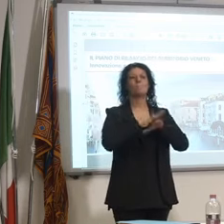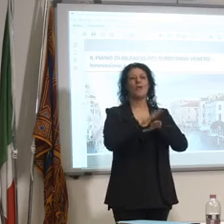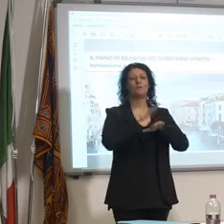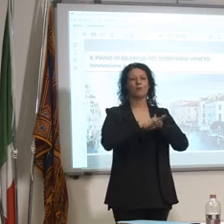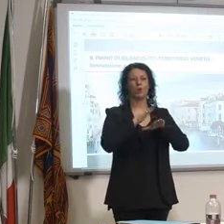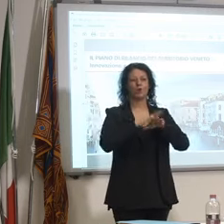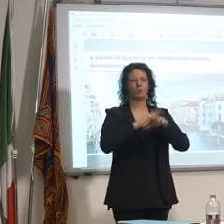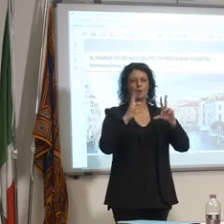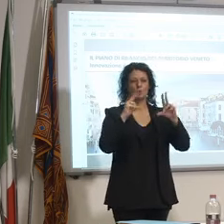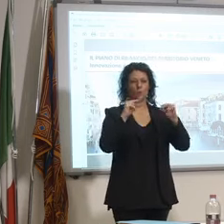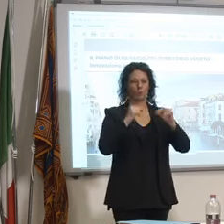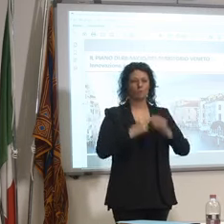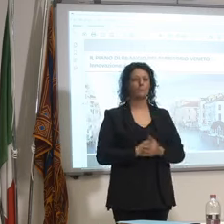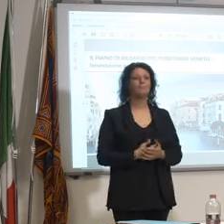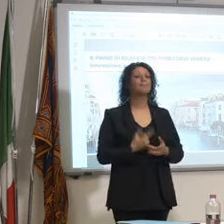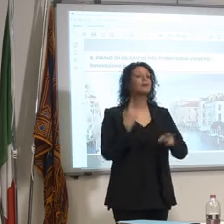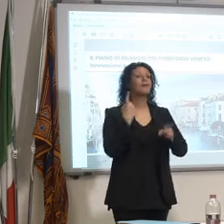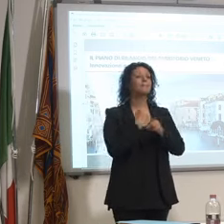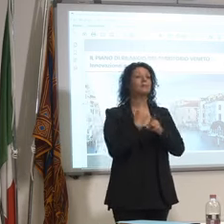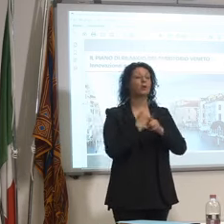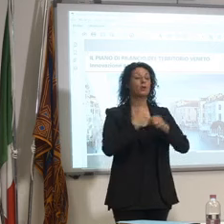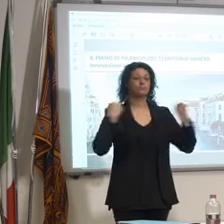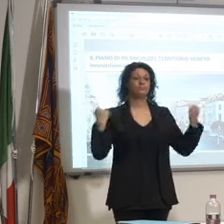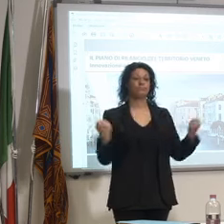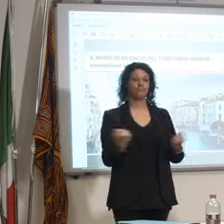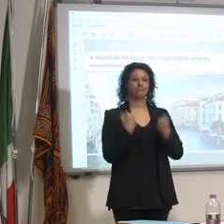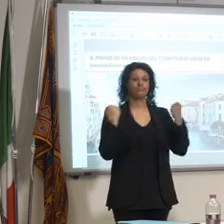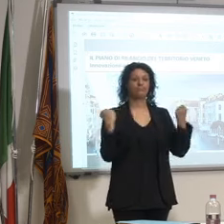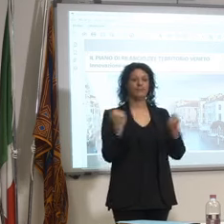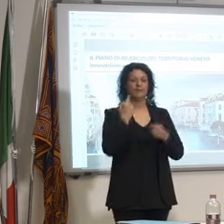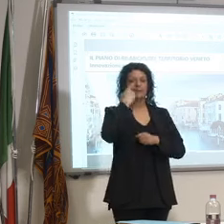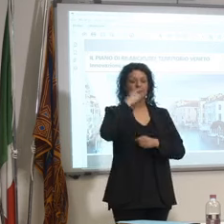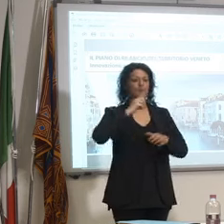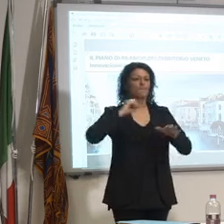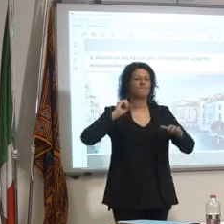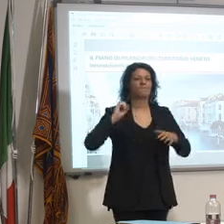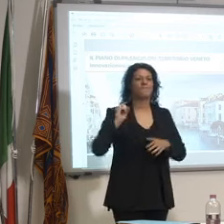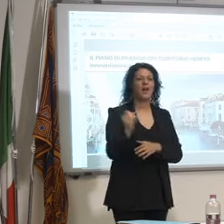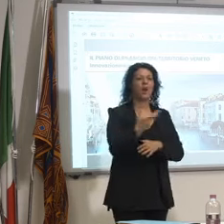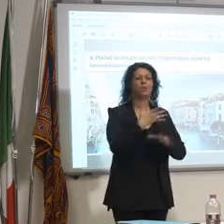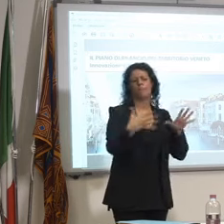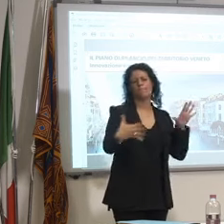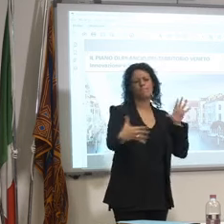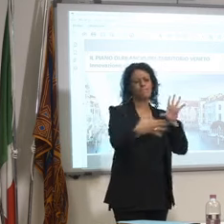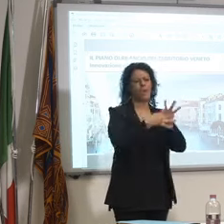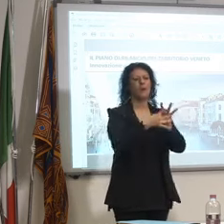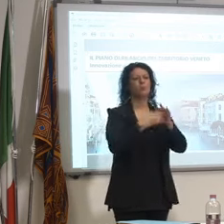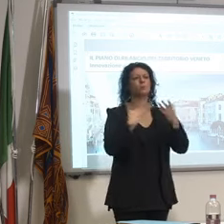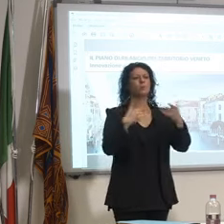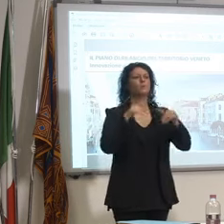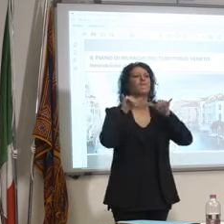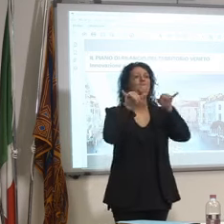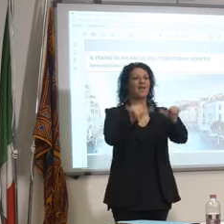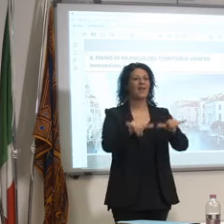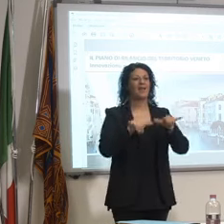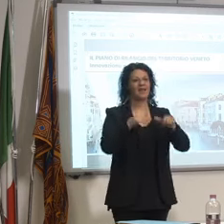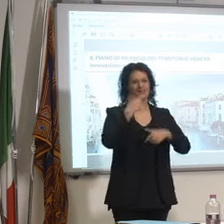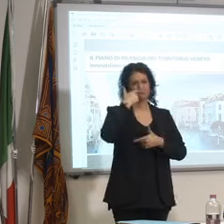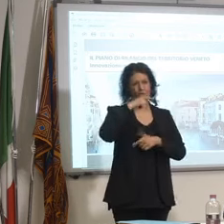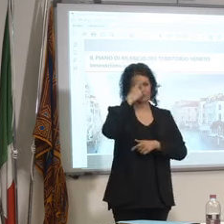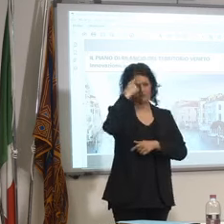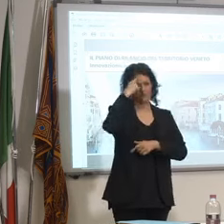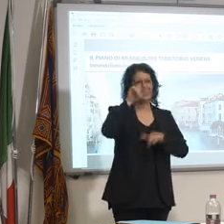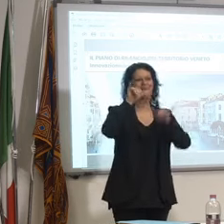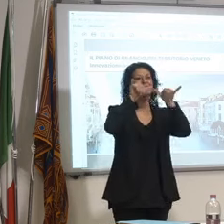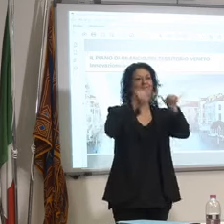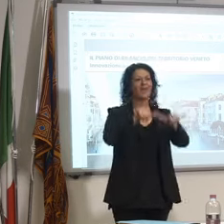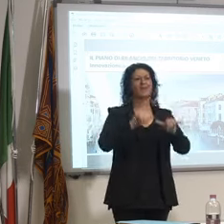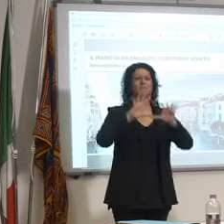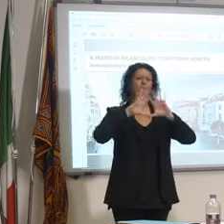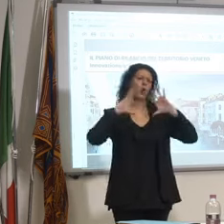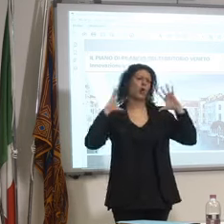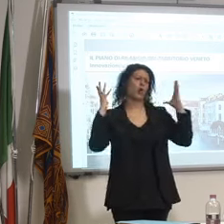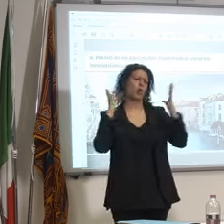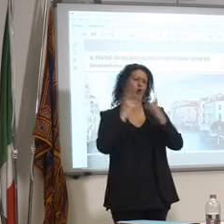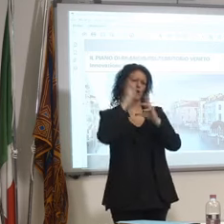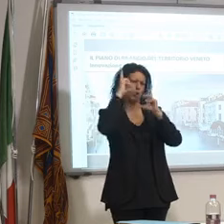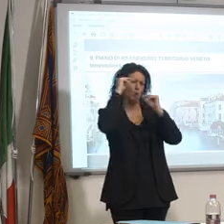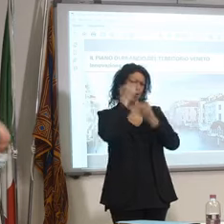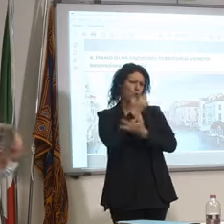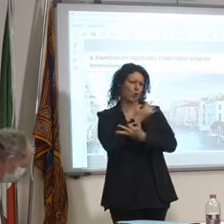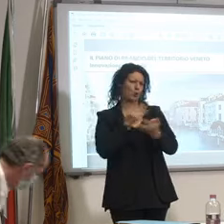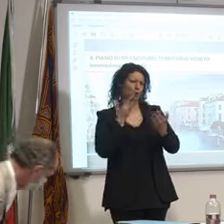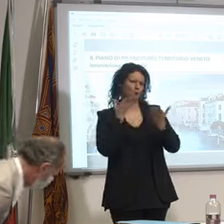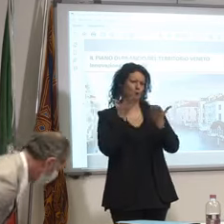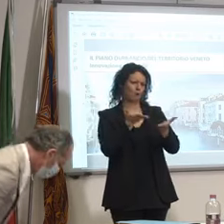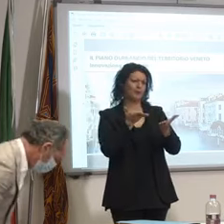veloce come ha detto il presidente che si aggancia a Venezia a Venezia perché è conosciuta in tutto il mondo ma dietro a Venezia c'è un territorio